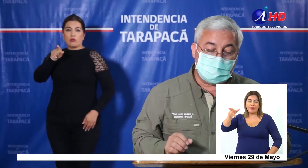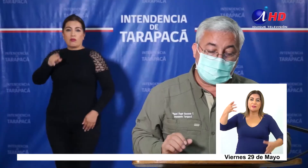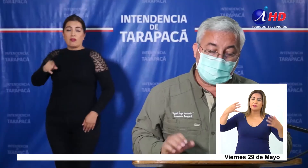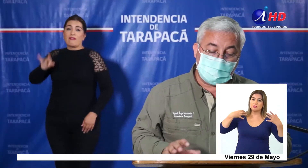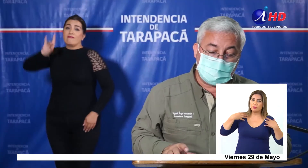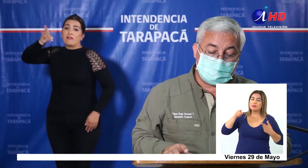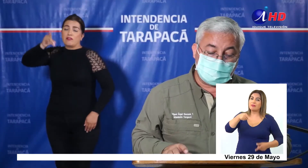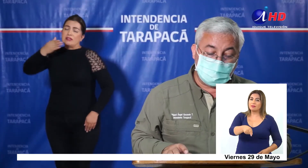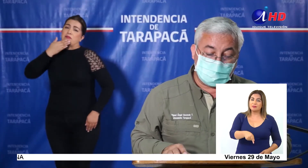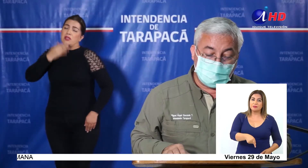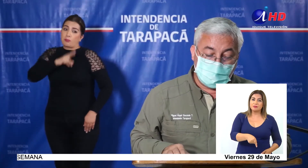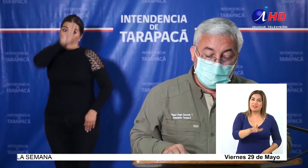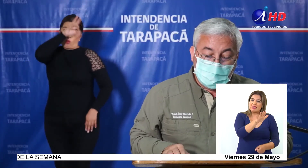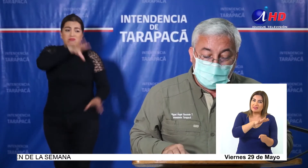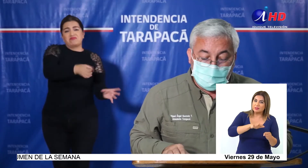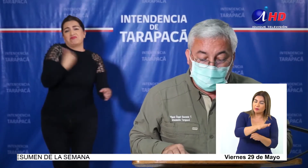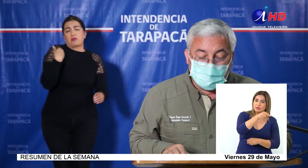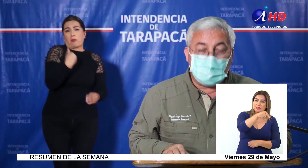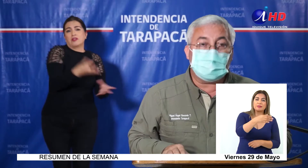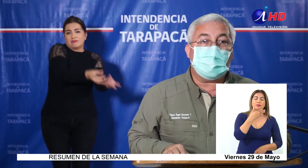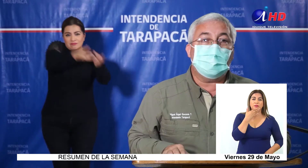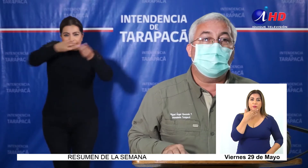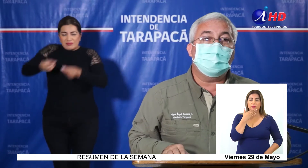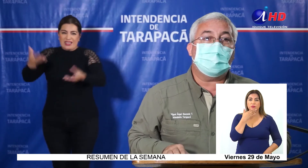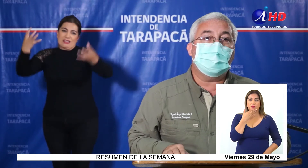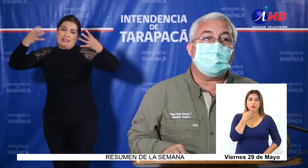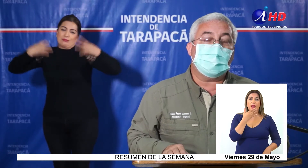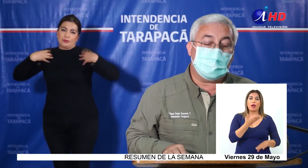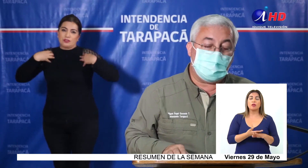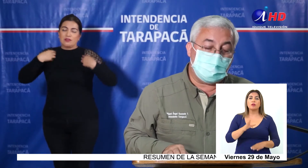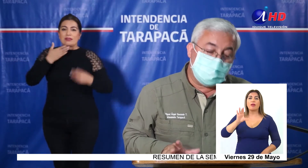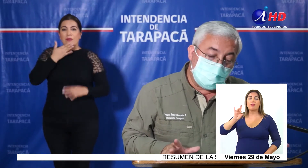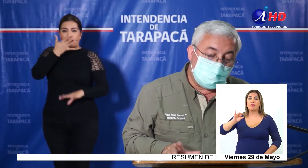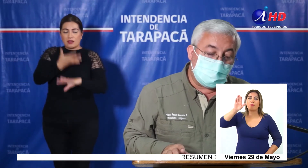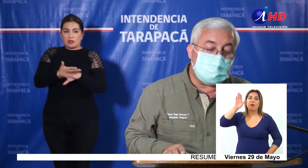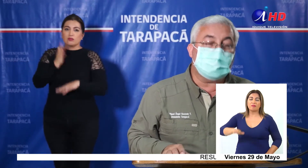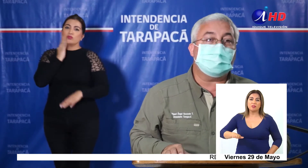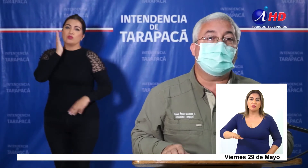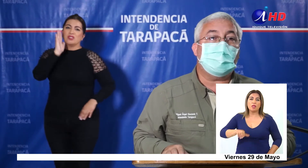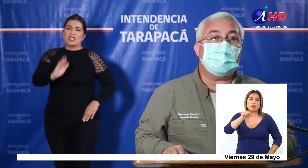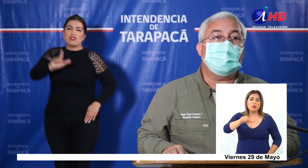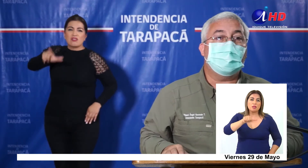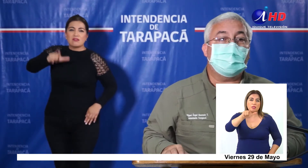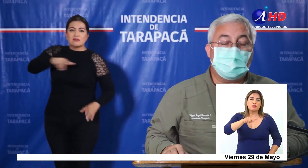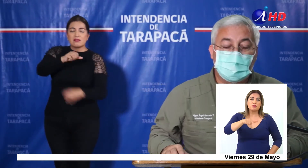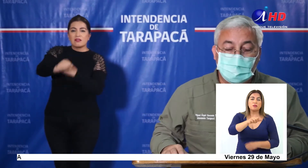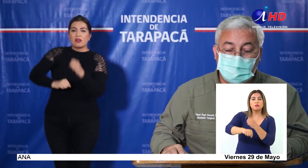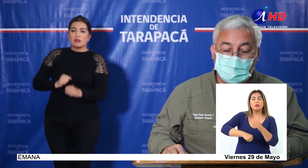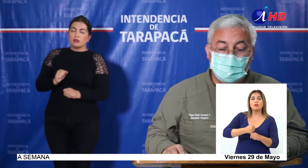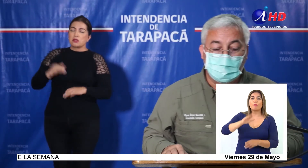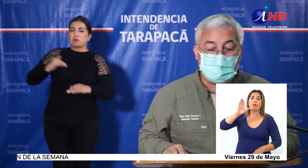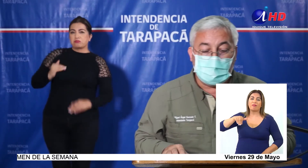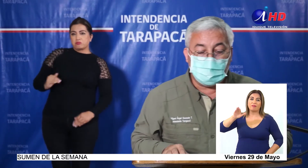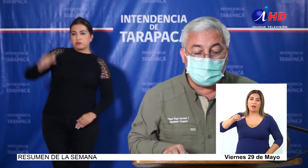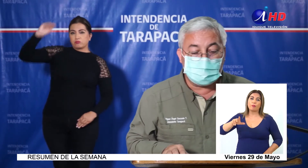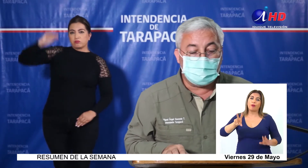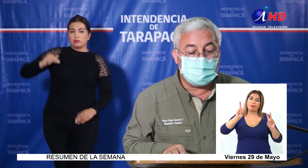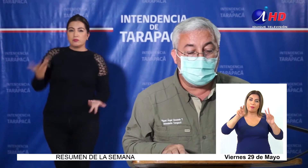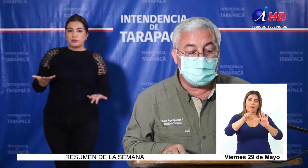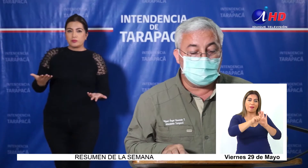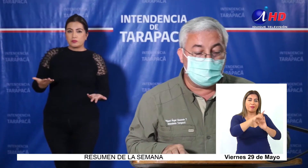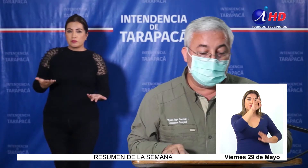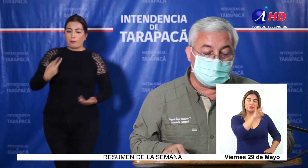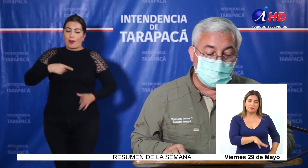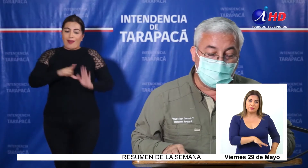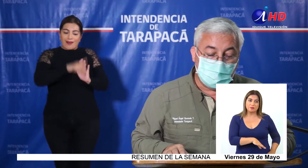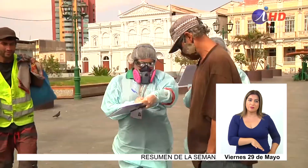se encargue de esa situación, y tenemos un menor que tiene ya 17 años, pero que es menor por la ley nuestra